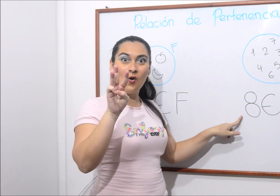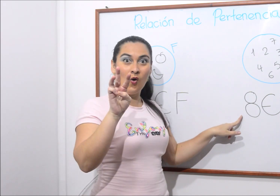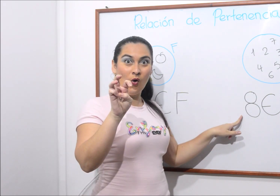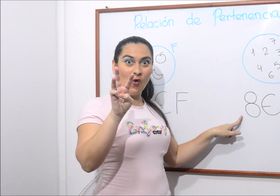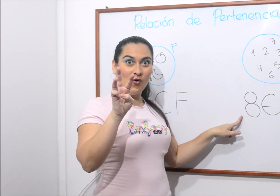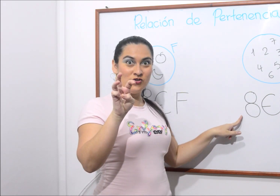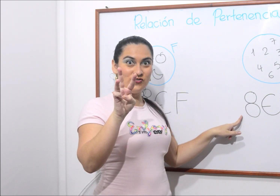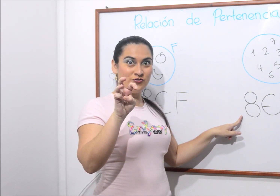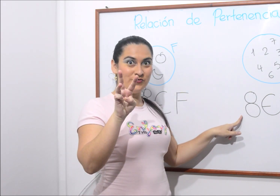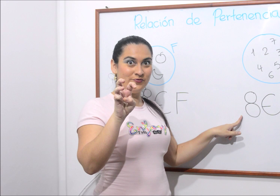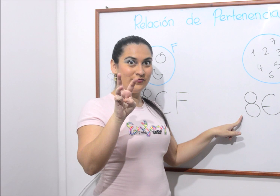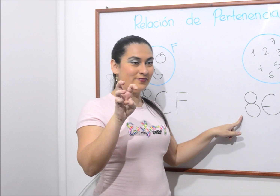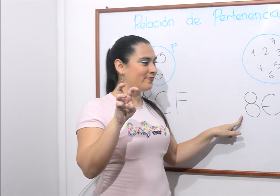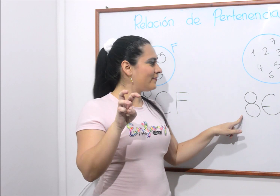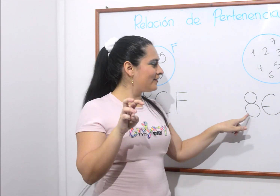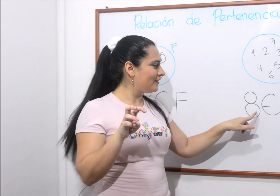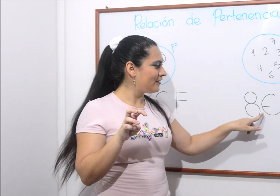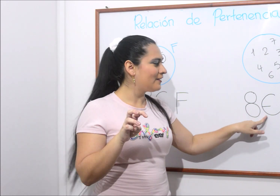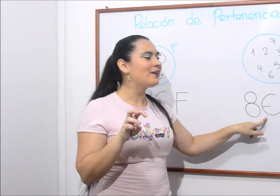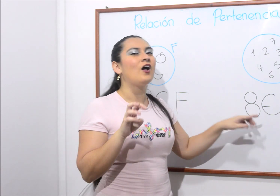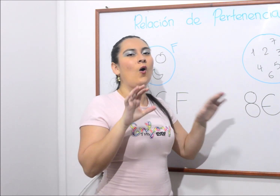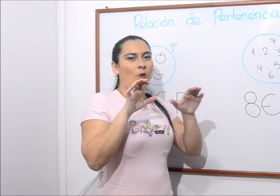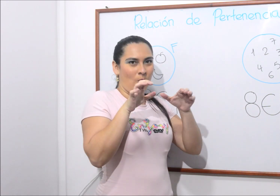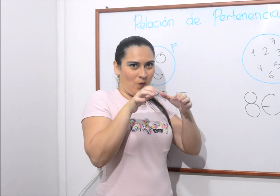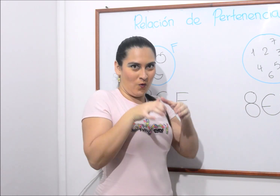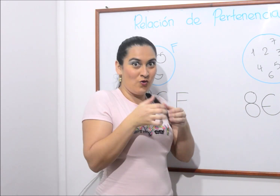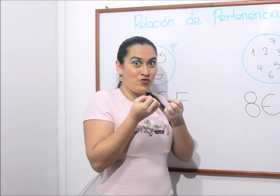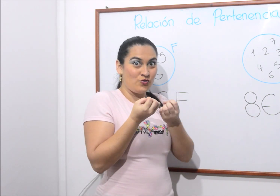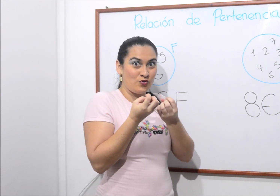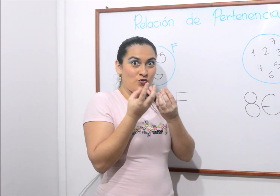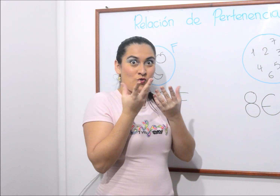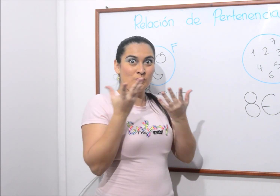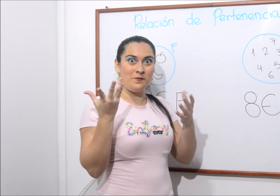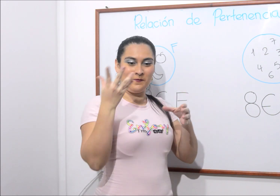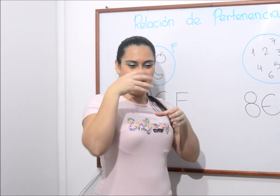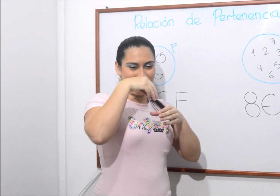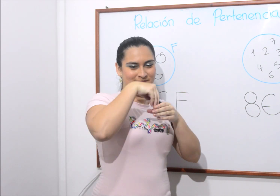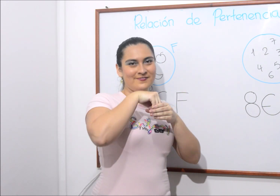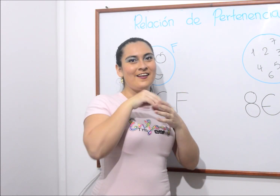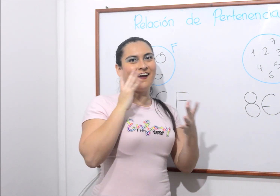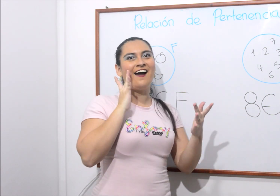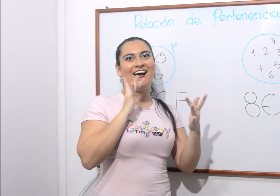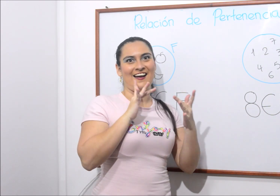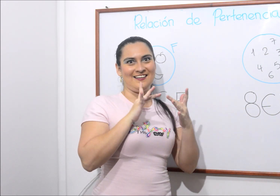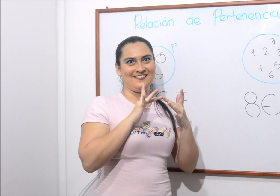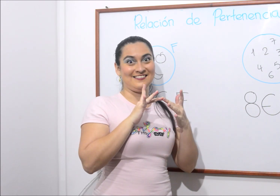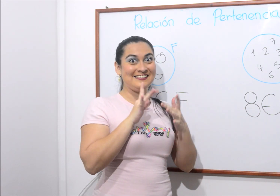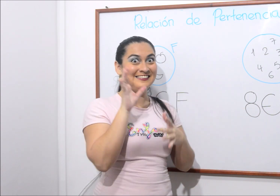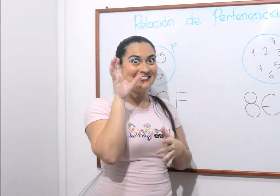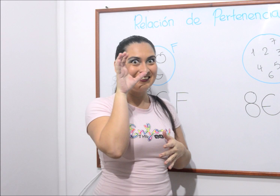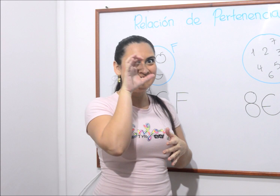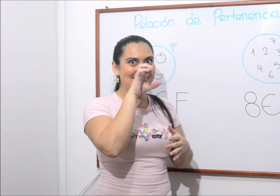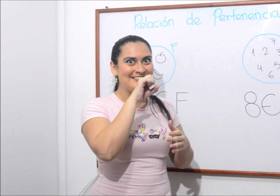nos menciona que el número 8 pertenece al conjunto de los números. ¿Te das cuenta?